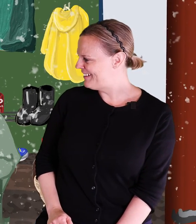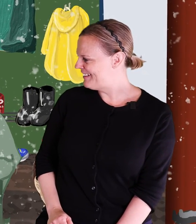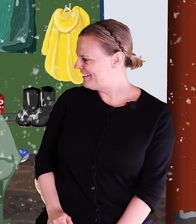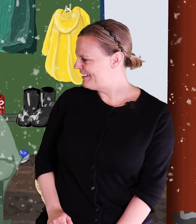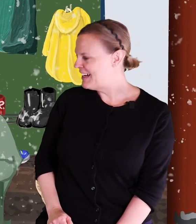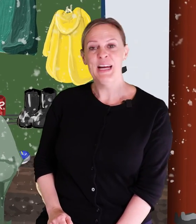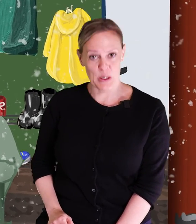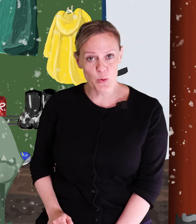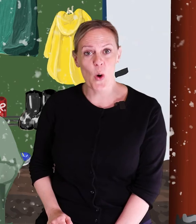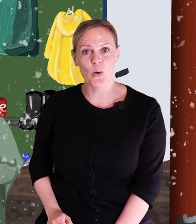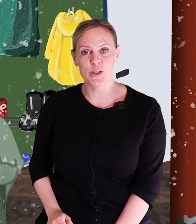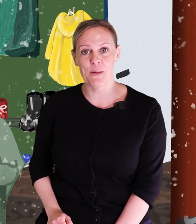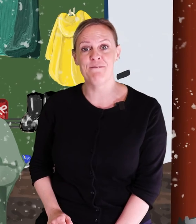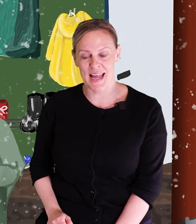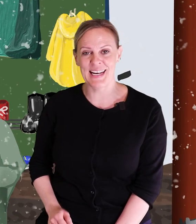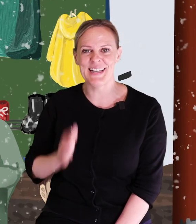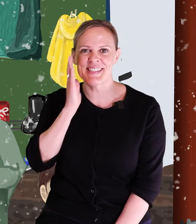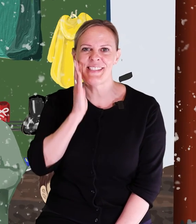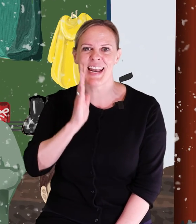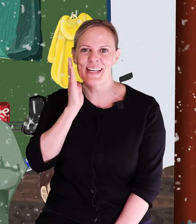Det är nog någon som är väldigt snäll.